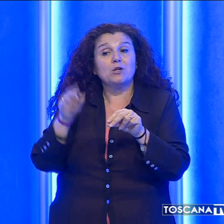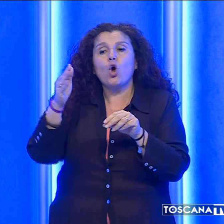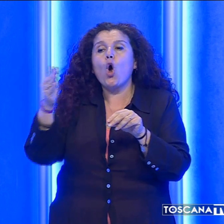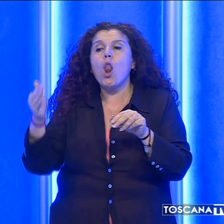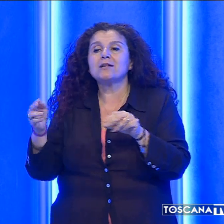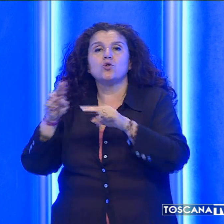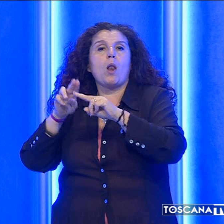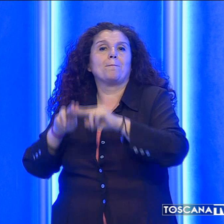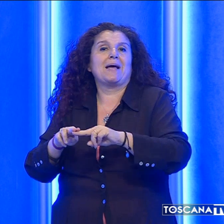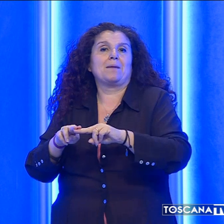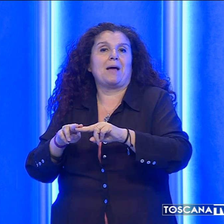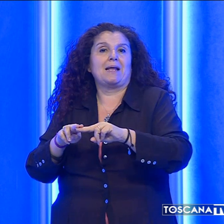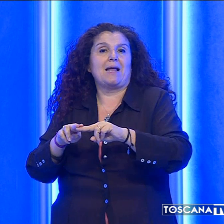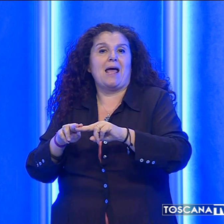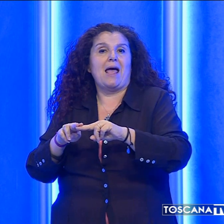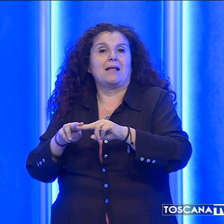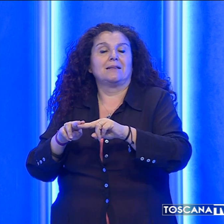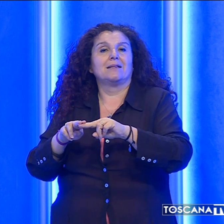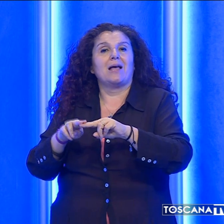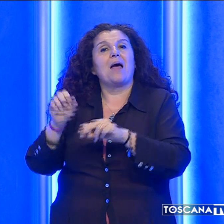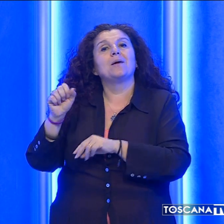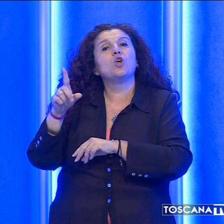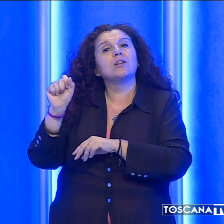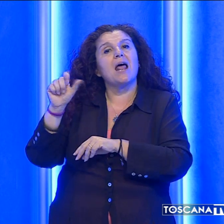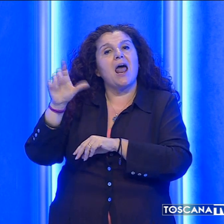permanente Alberto della Ragione.